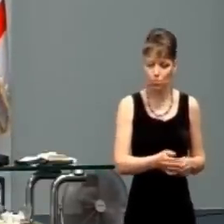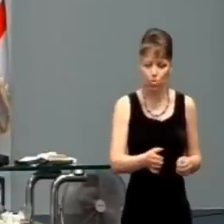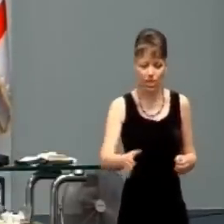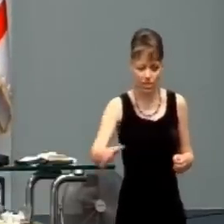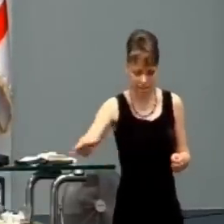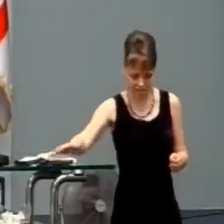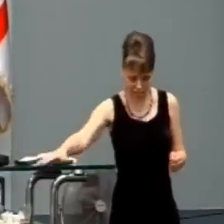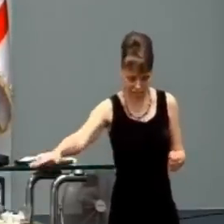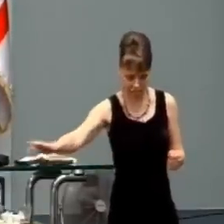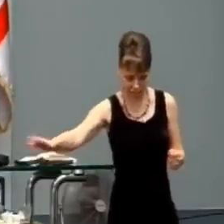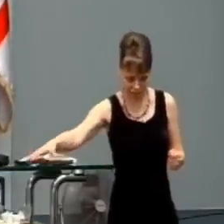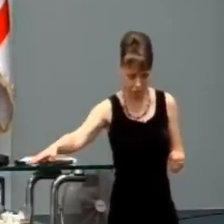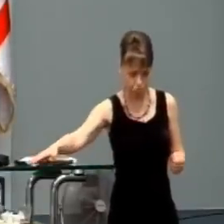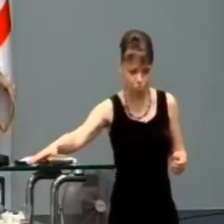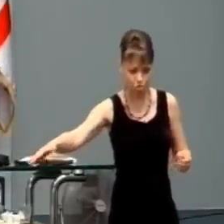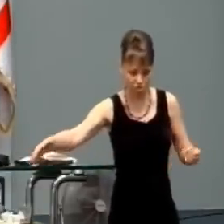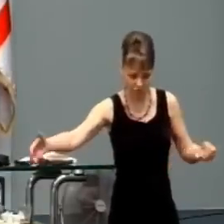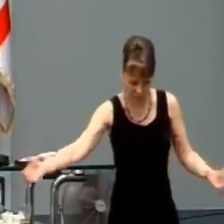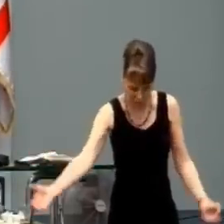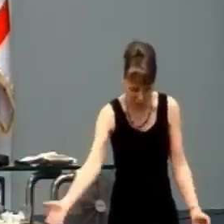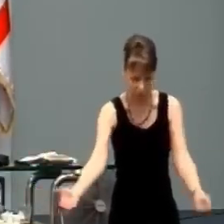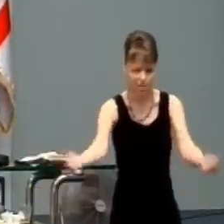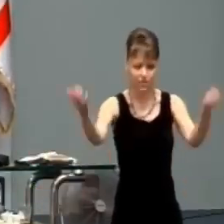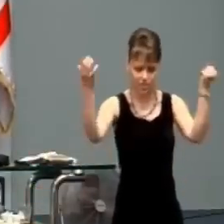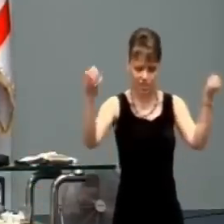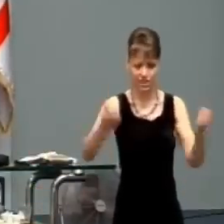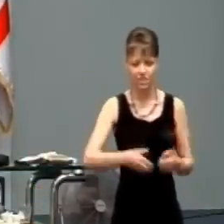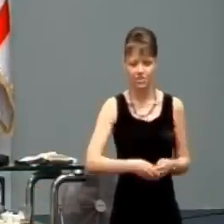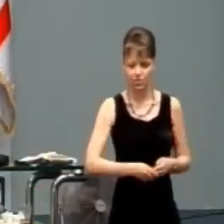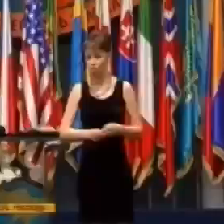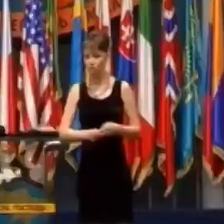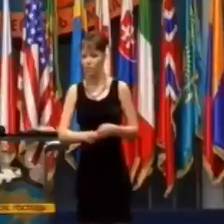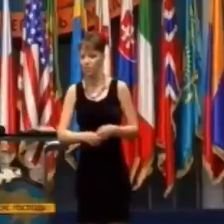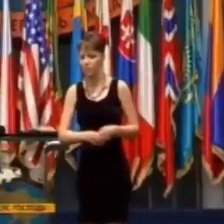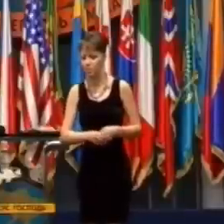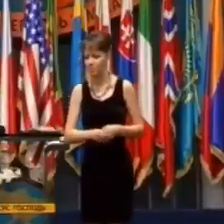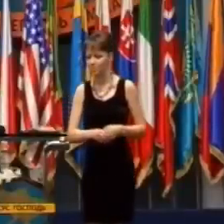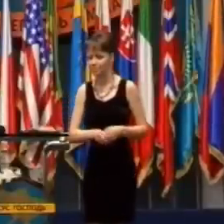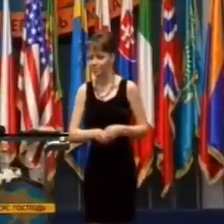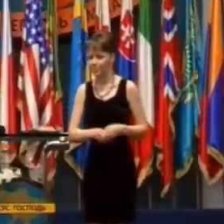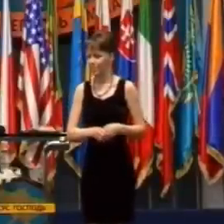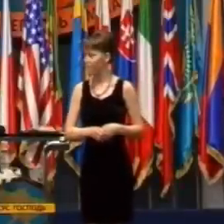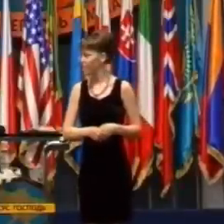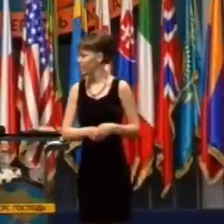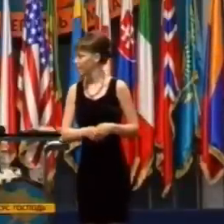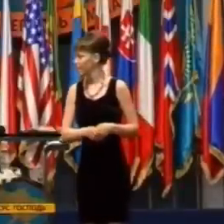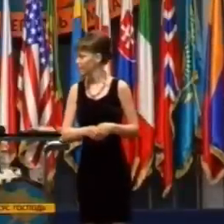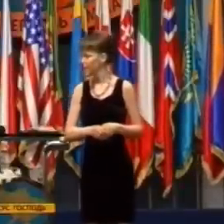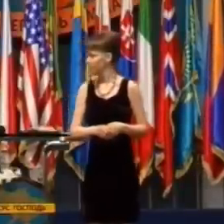že v tom istom čase boli z mŕtvych vzkriesení mnohí starozákonní svety,